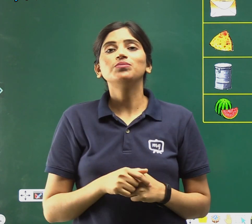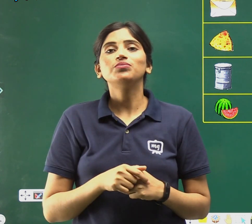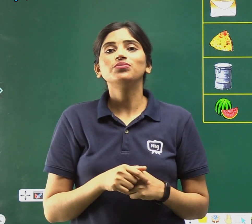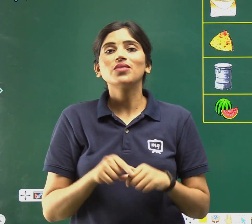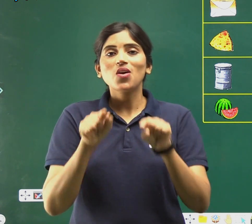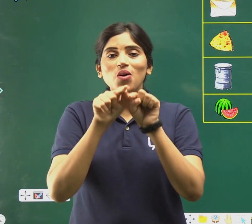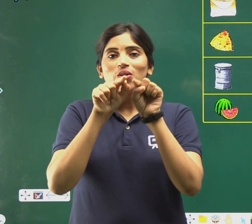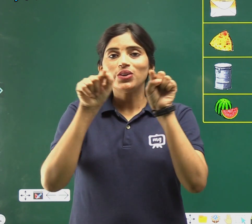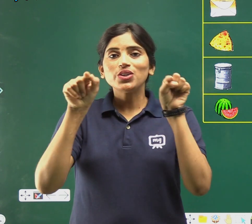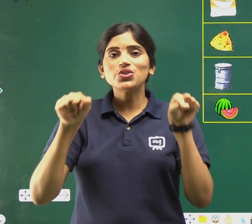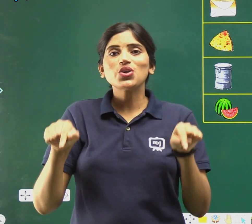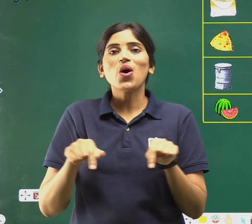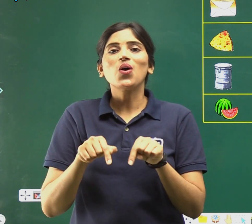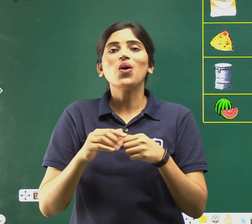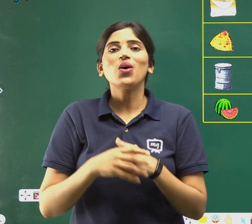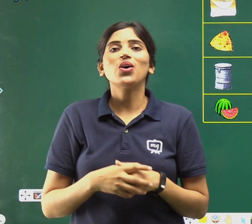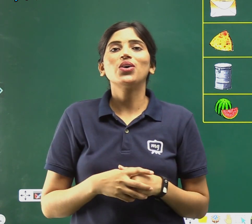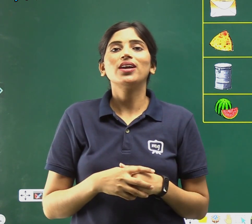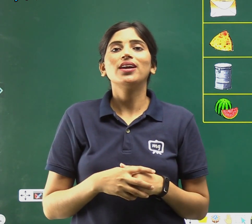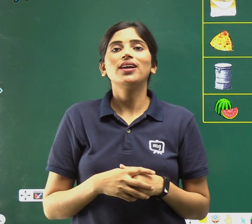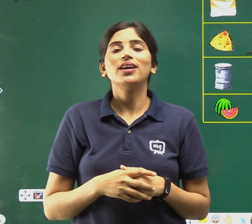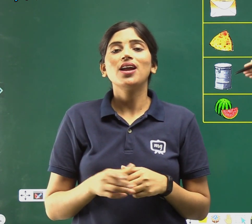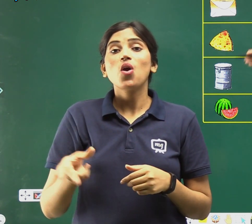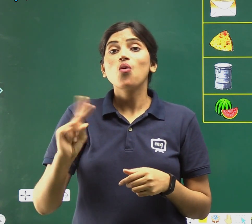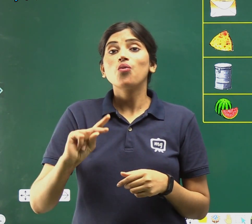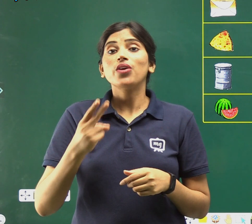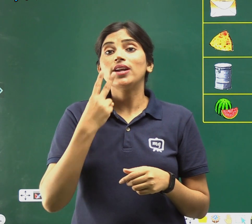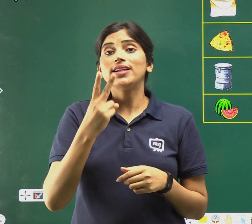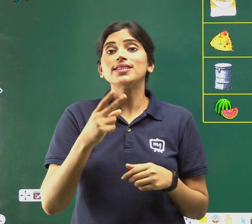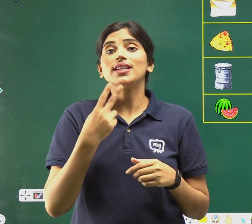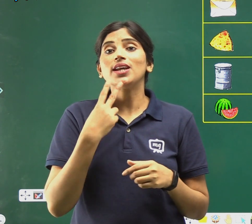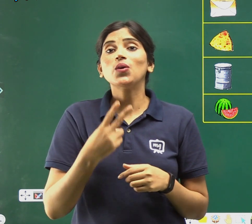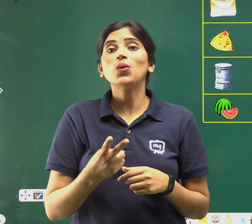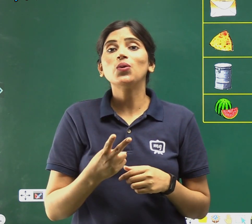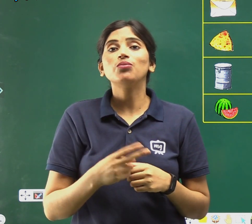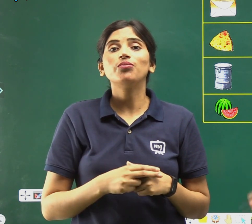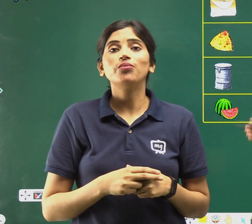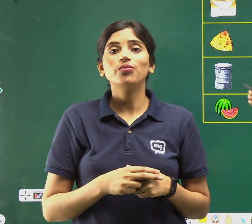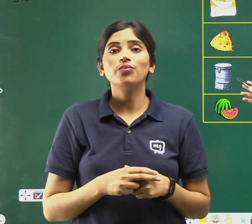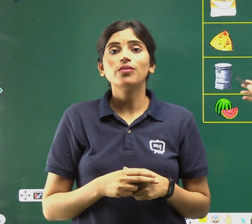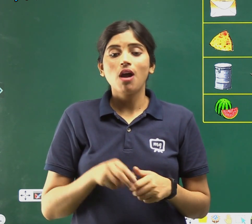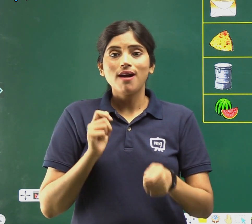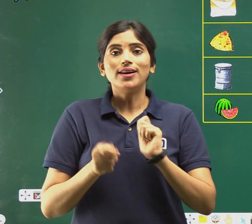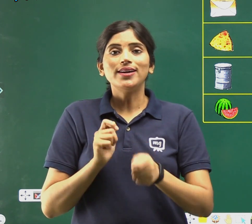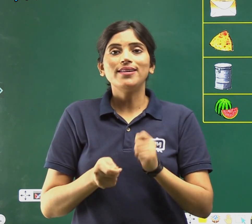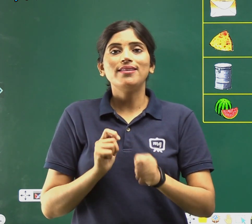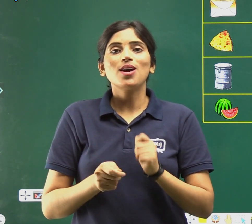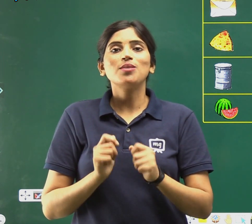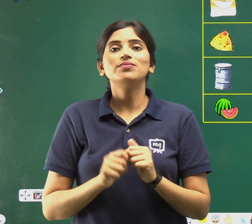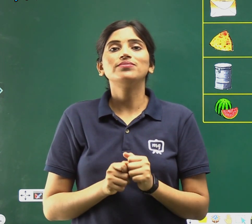चोकोर, फिर नीचे देखो, ड्राम,